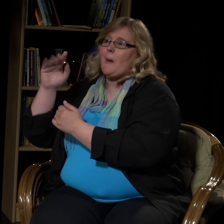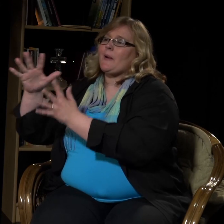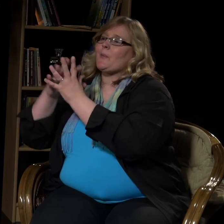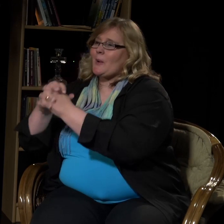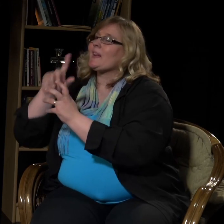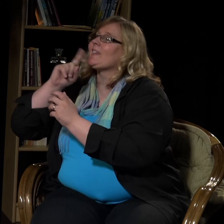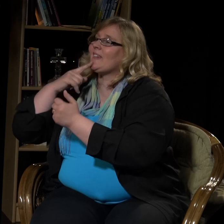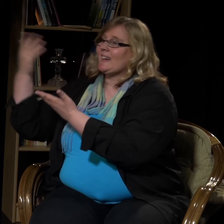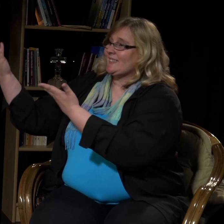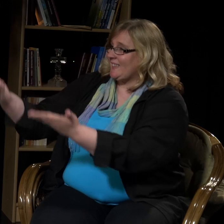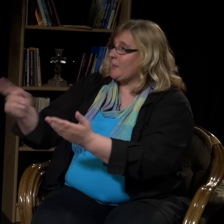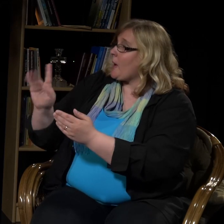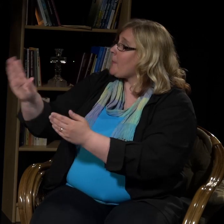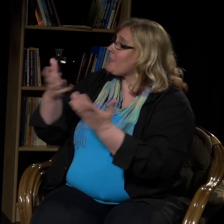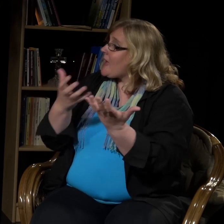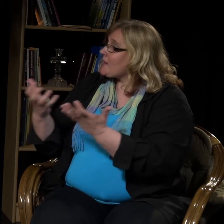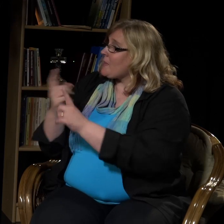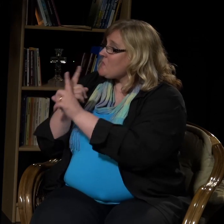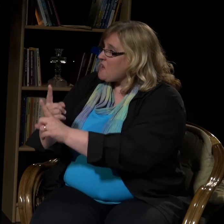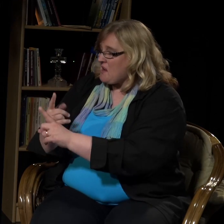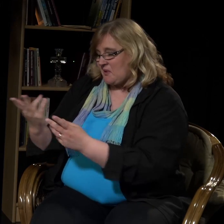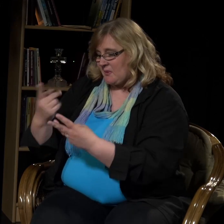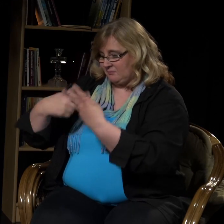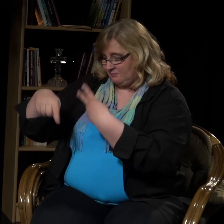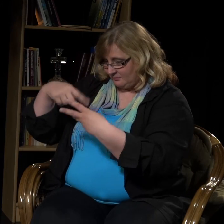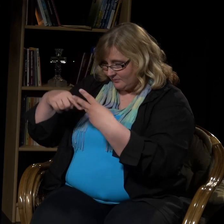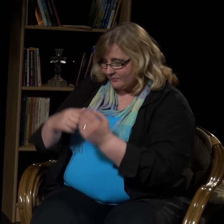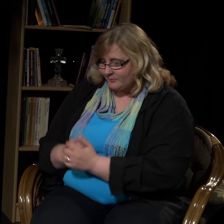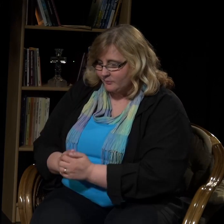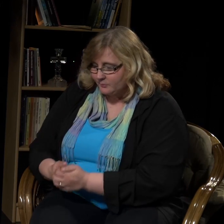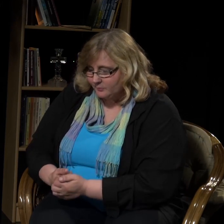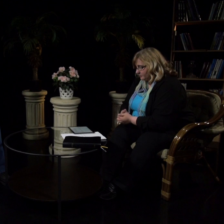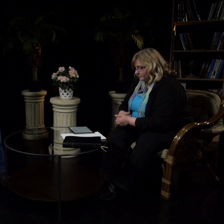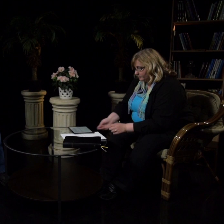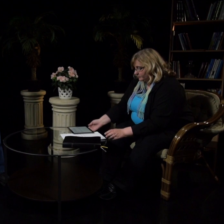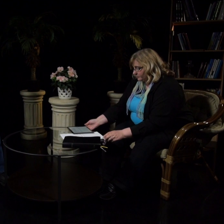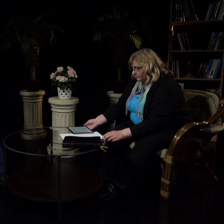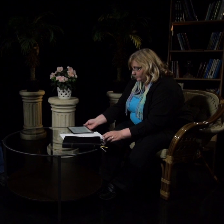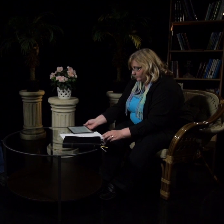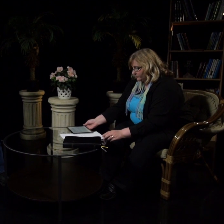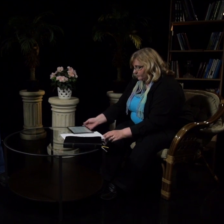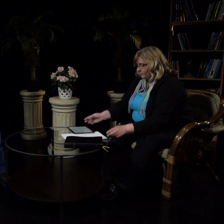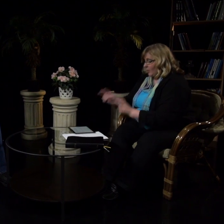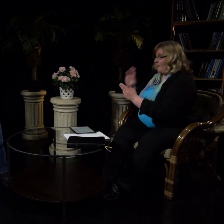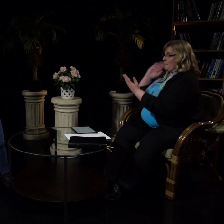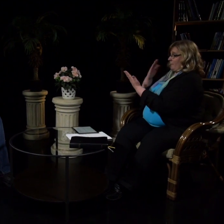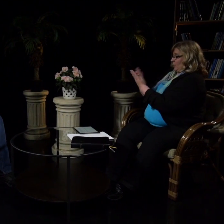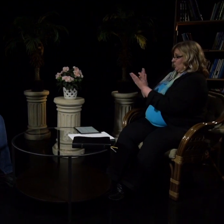Ja taivaallinen isämme kuulee tämän rukoukseen. Aina tietenkin kuulee jo meidän